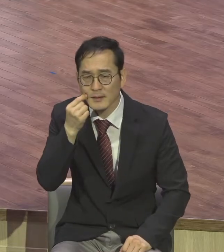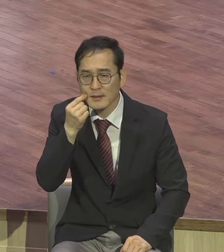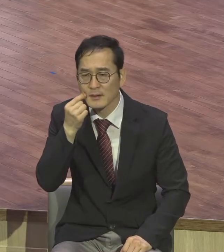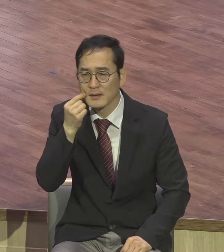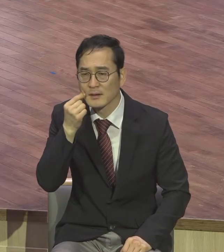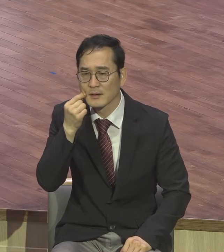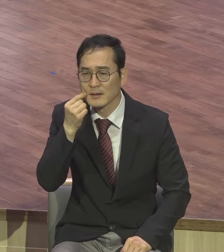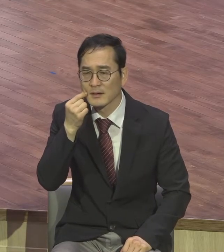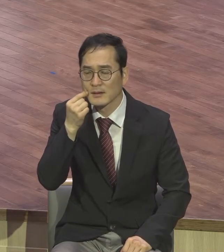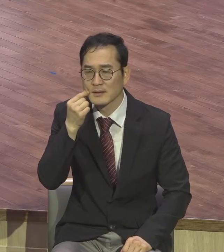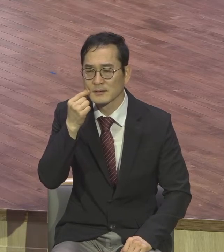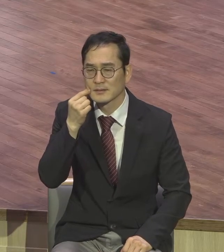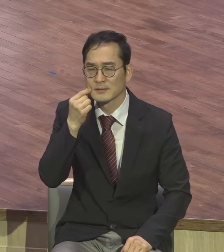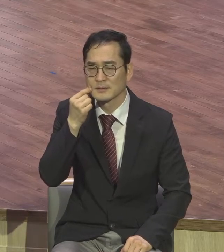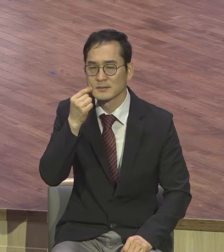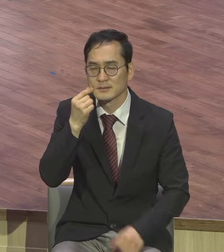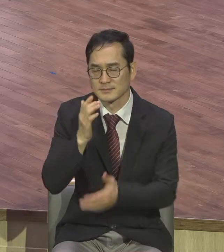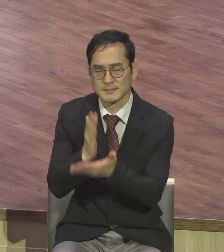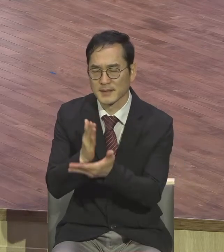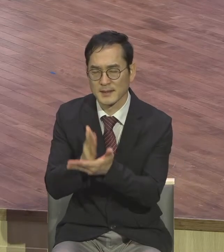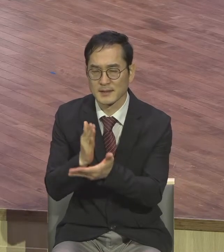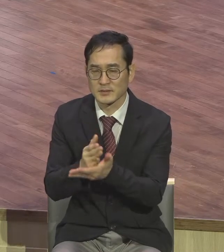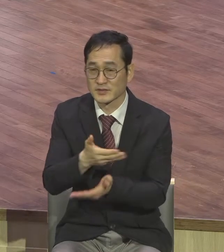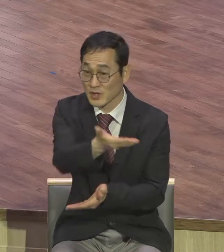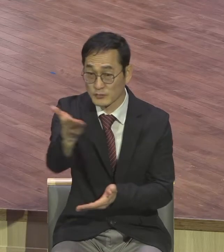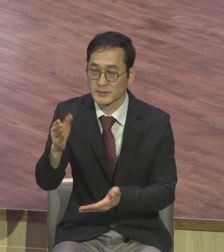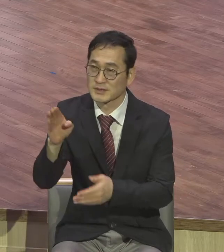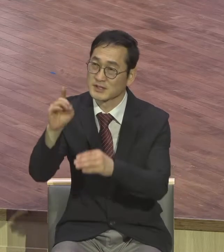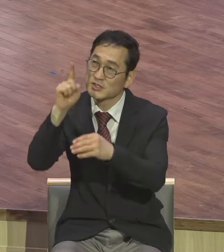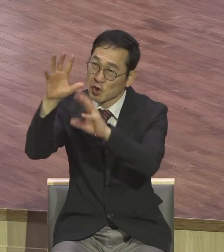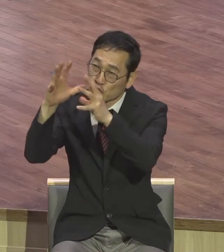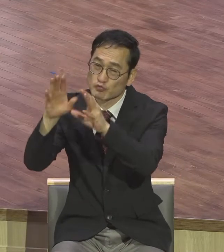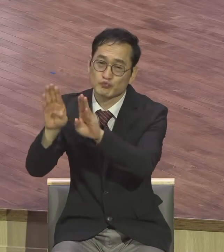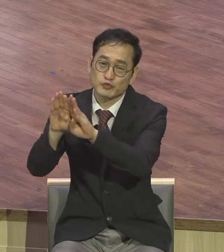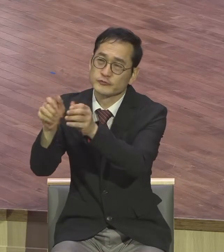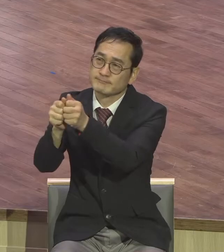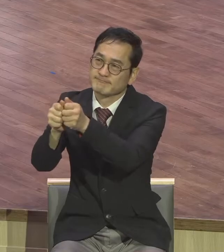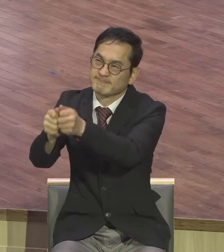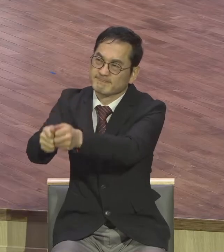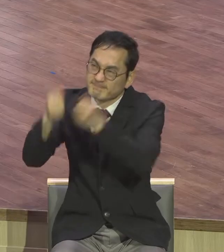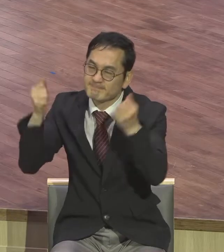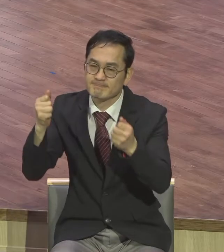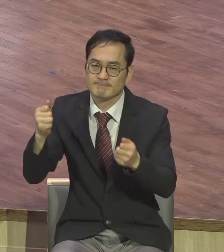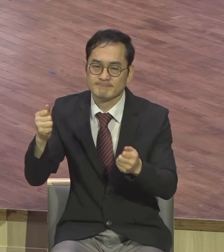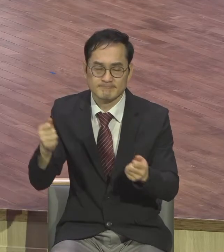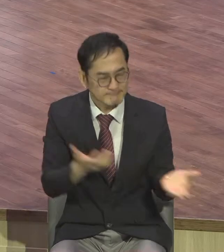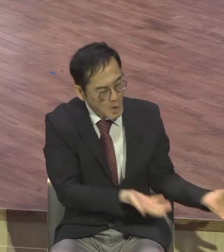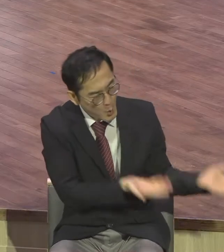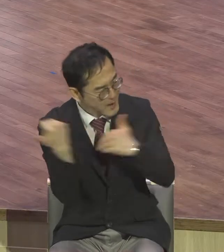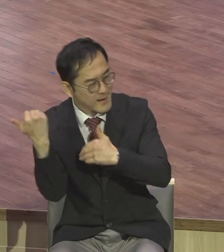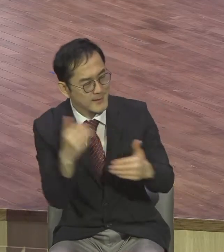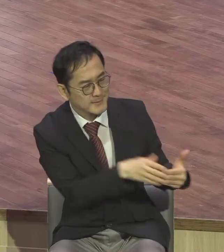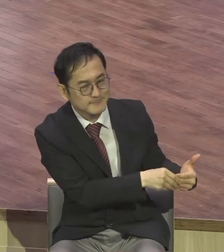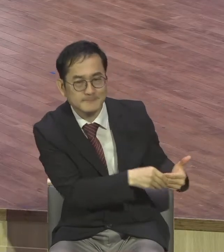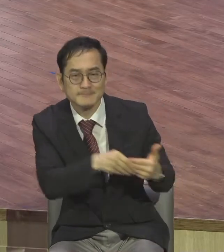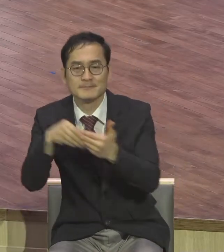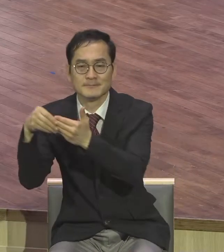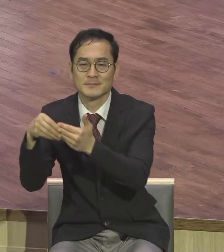말씀을 통해 예원계 전의 성도는 천국 문을 여는 자로서 어떤 삶을 살아야 하는지 답을 얻고 가는 곳마다